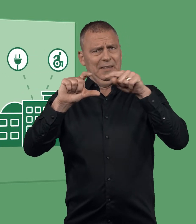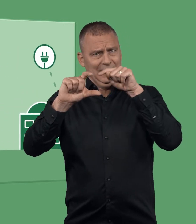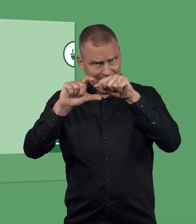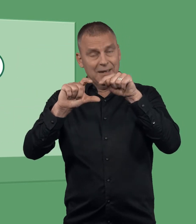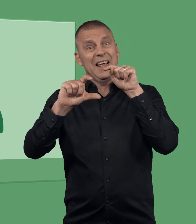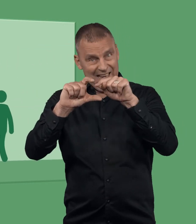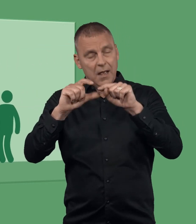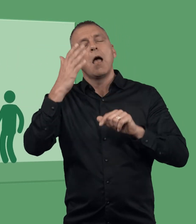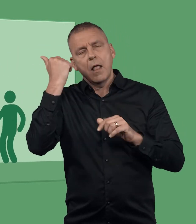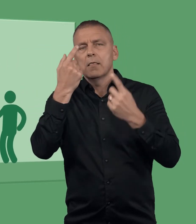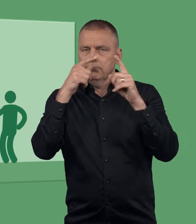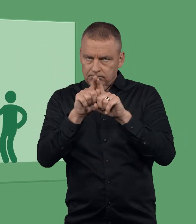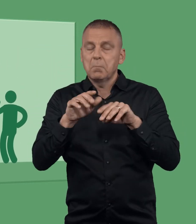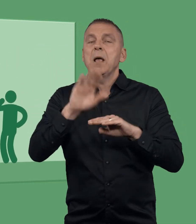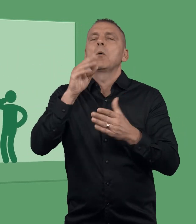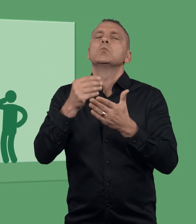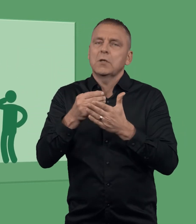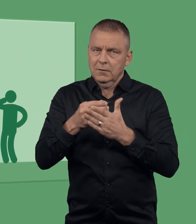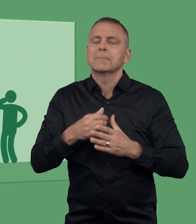själv betalar som du kan få godkänt som merkostnad.